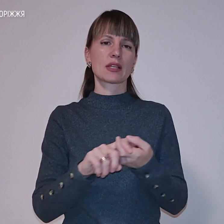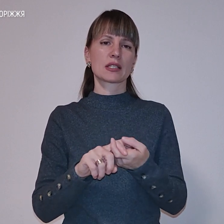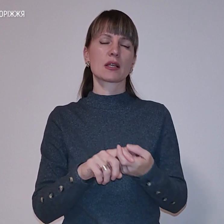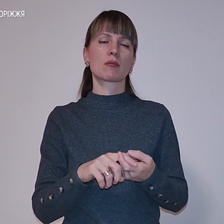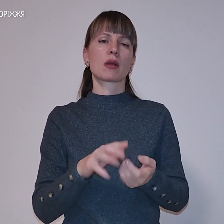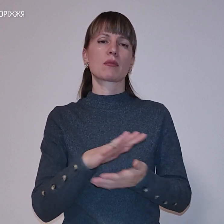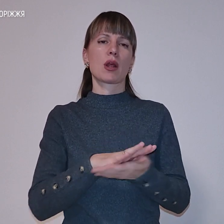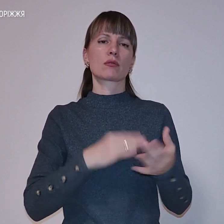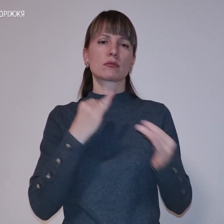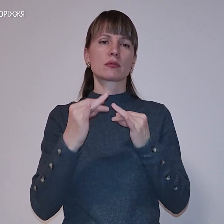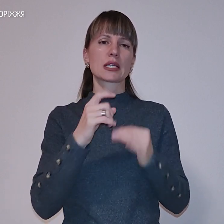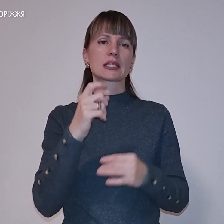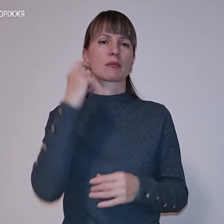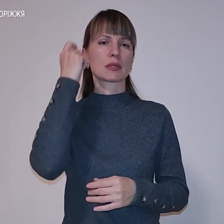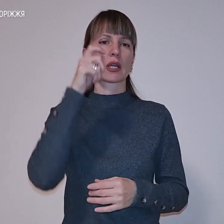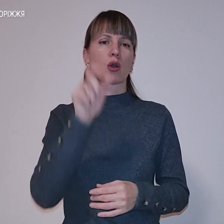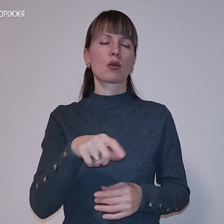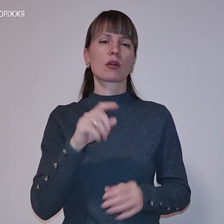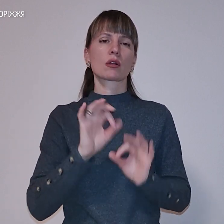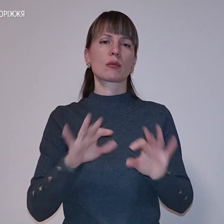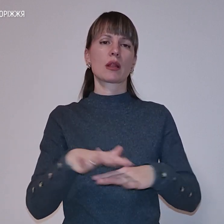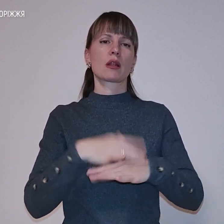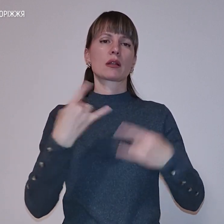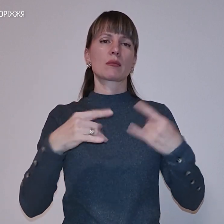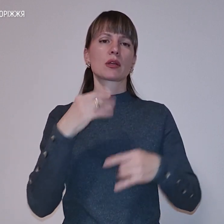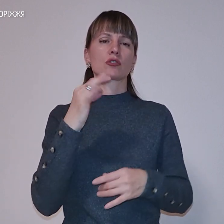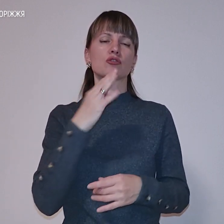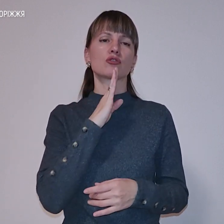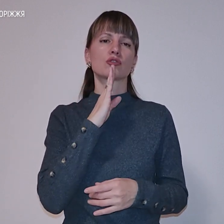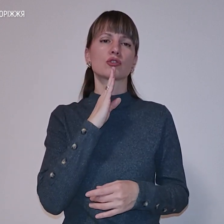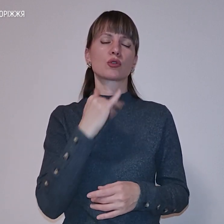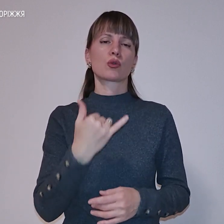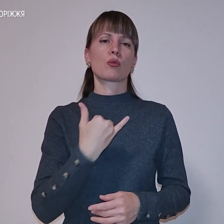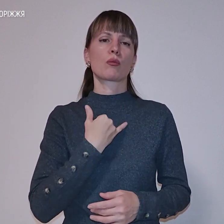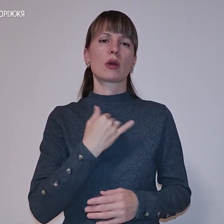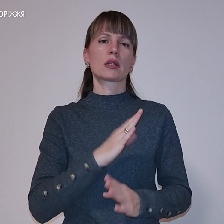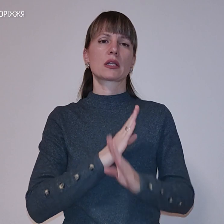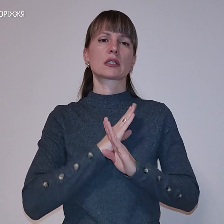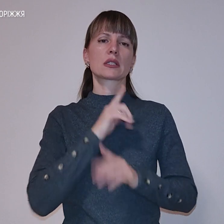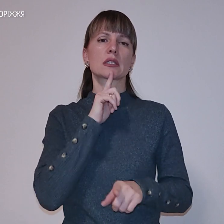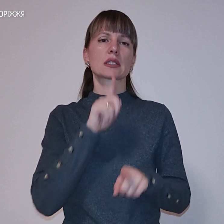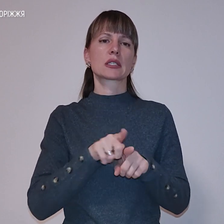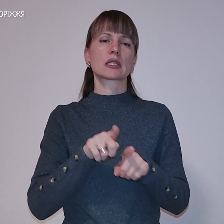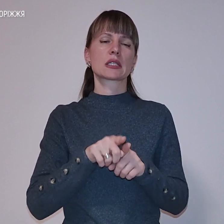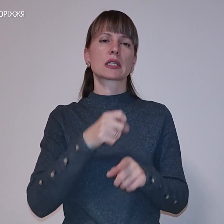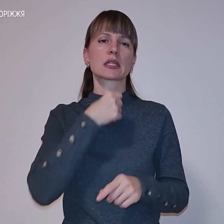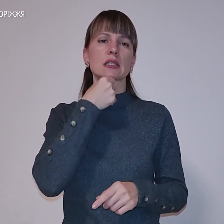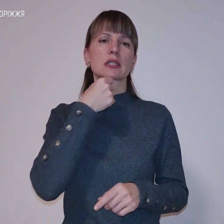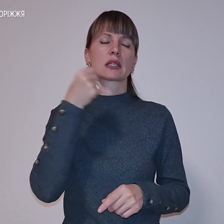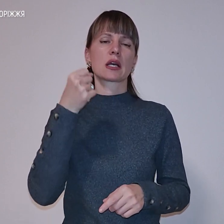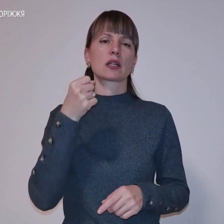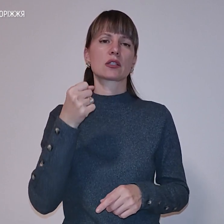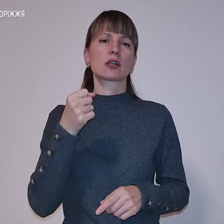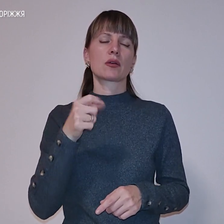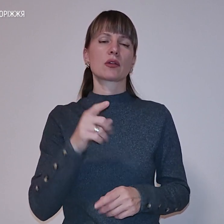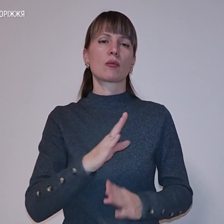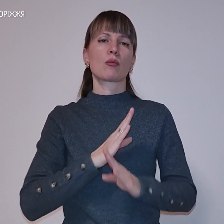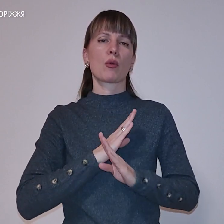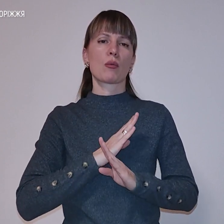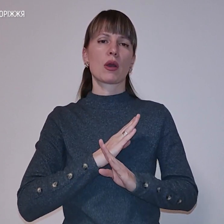психологом. Розповіла суспільному жінка. У мене загинула сестра старша. Не загинула, вона померла, скажімо так. І в